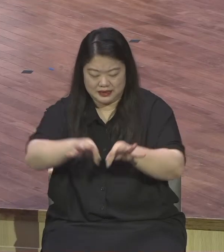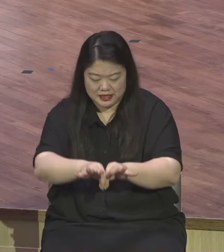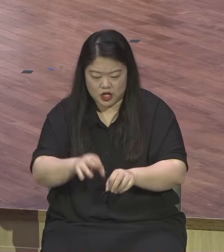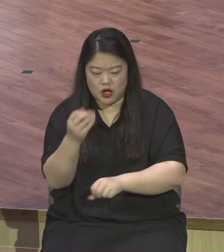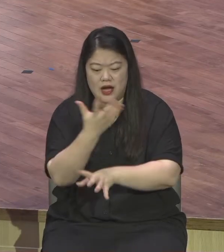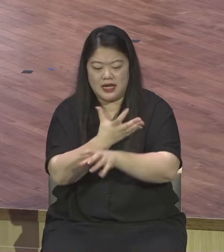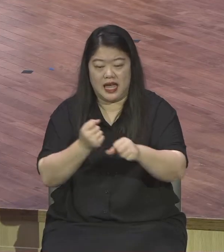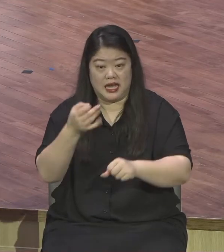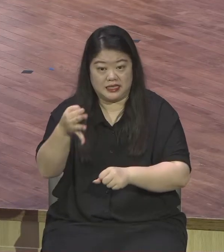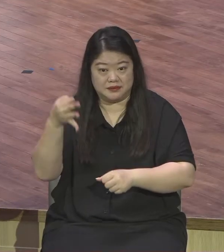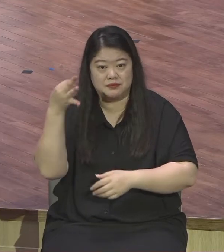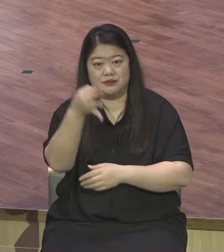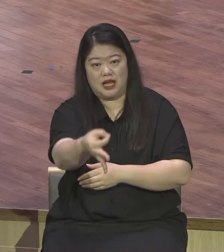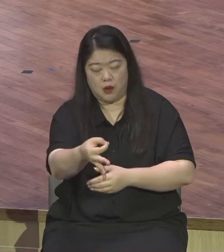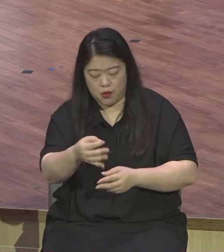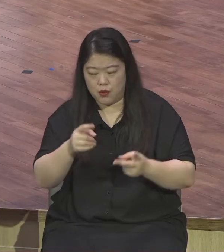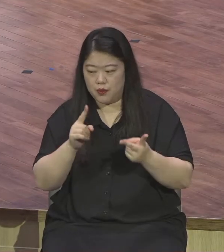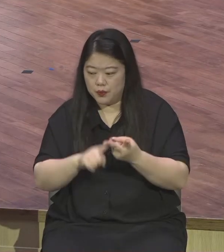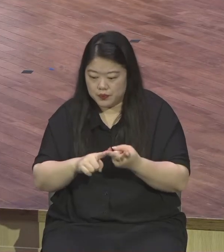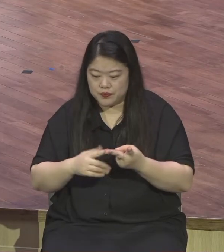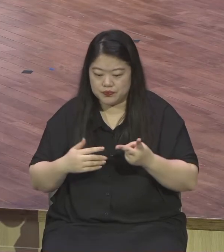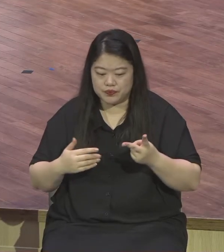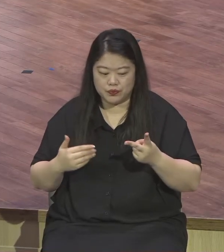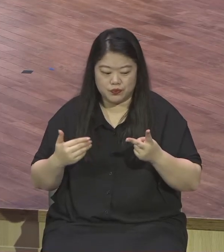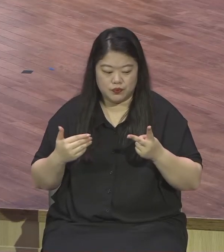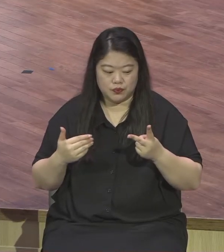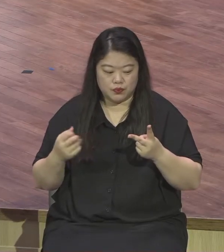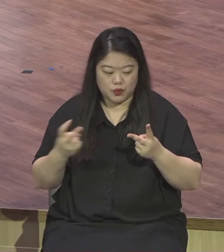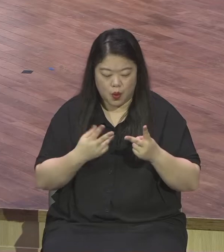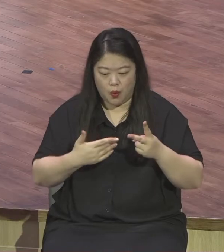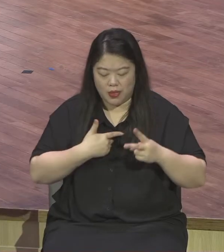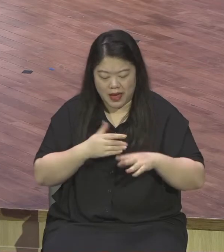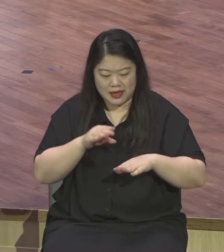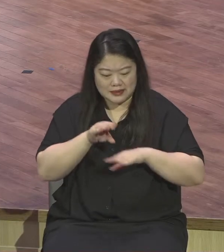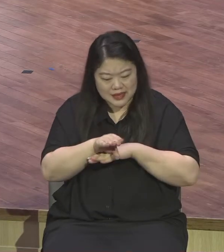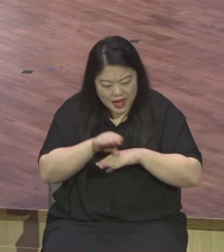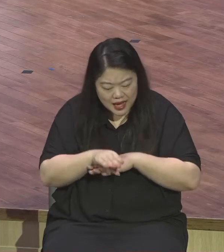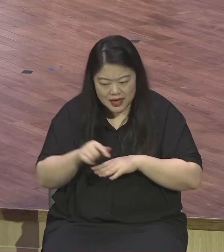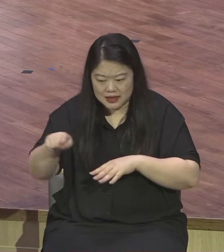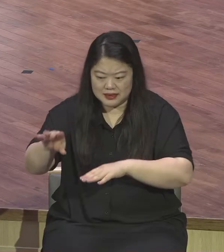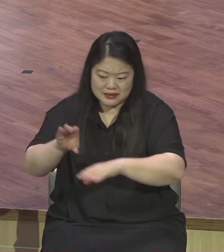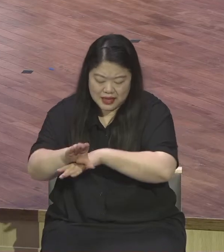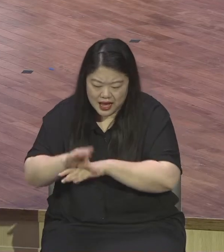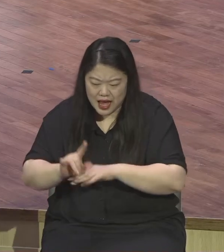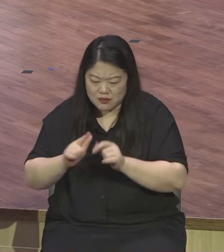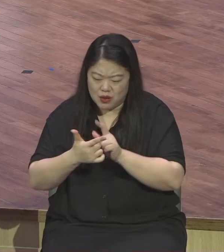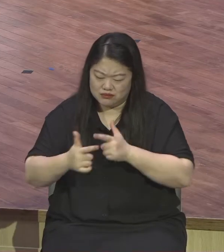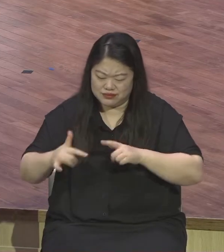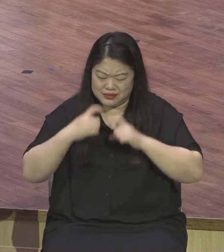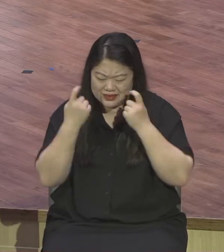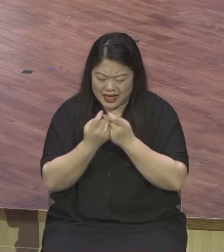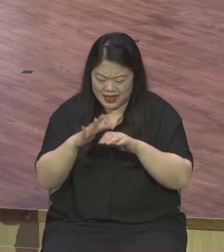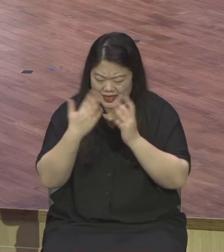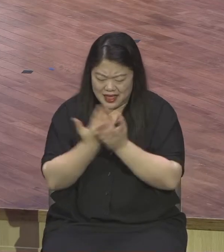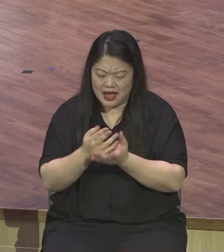팔아서 장노님 다 있는 거 다 팔았어요 그때 3일 펜트 전무했습니다